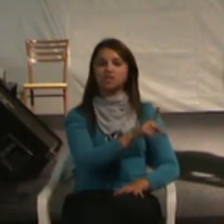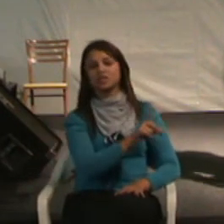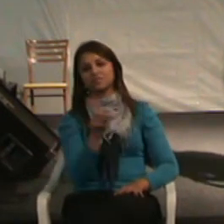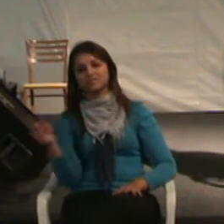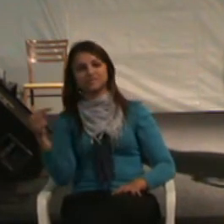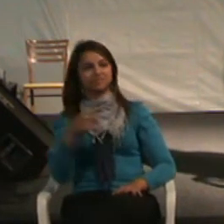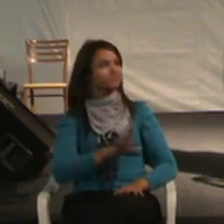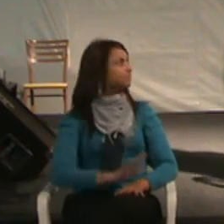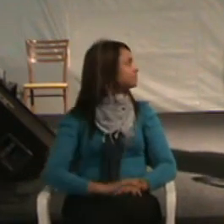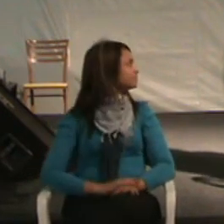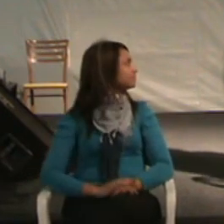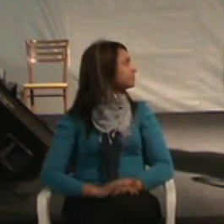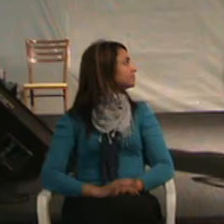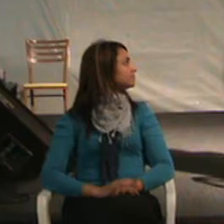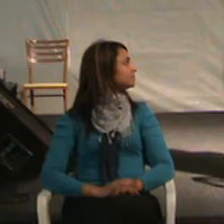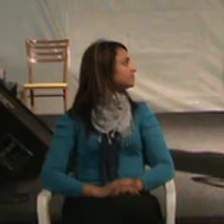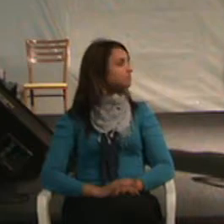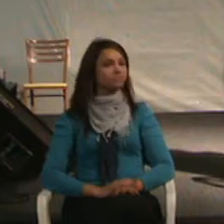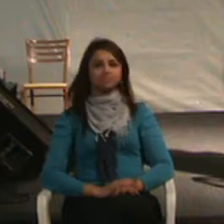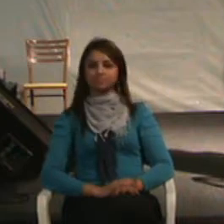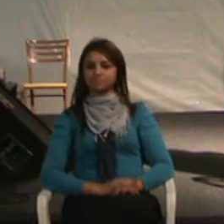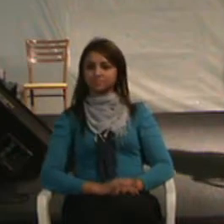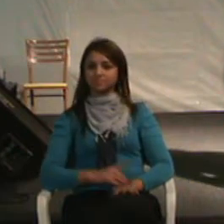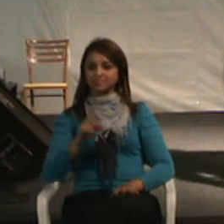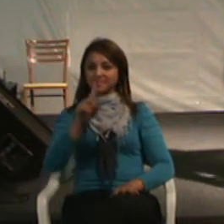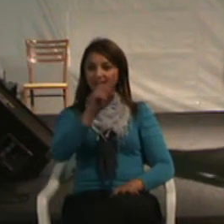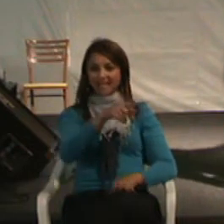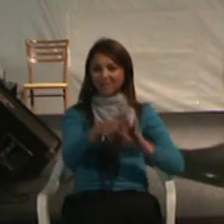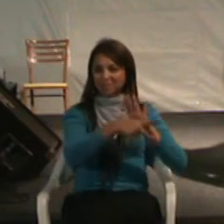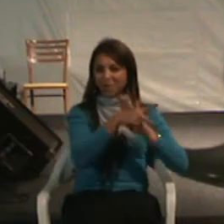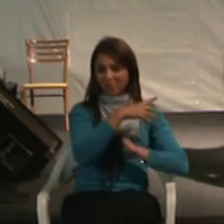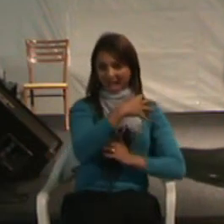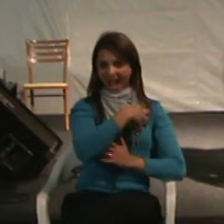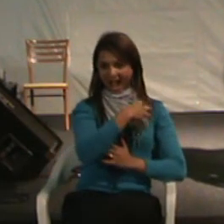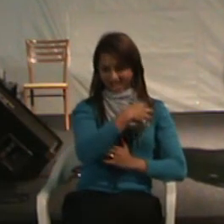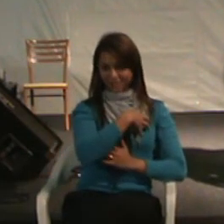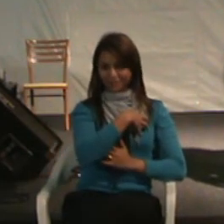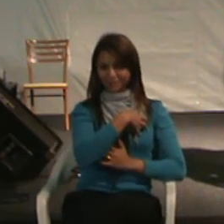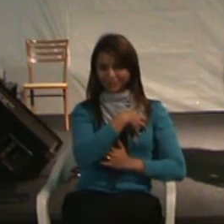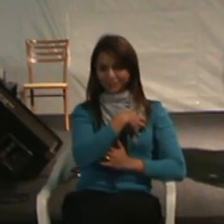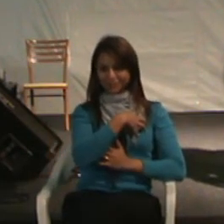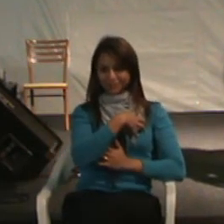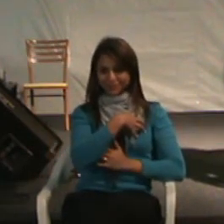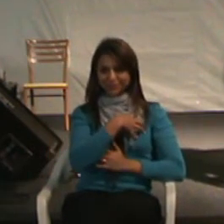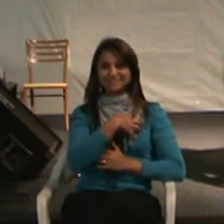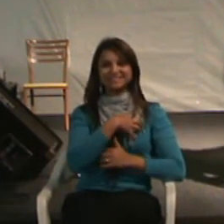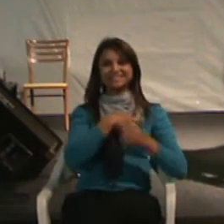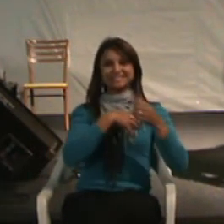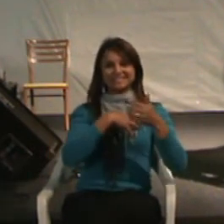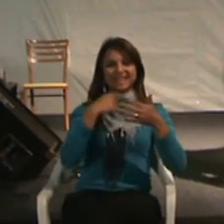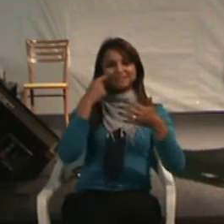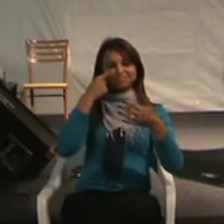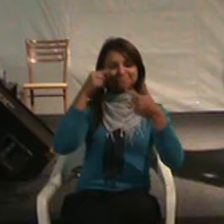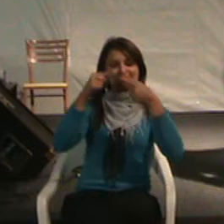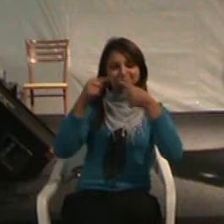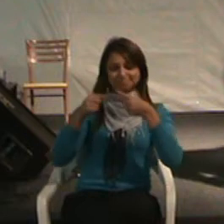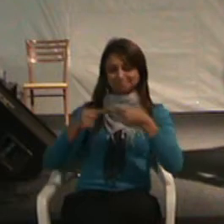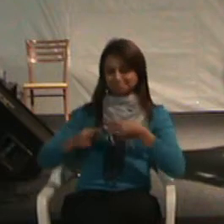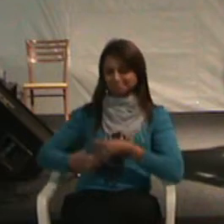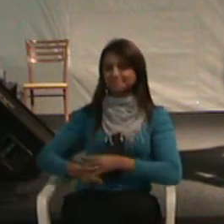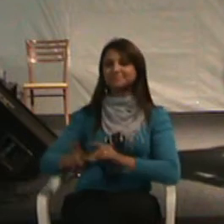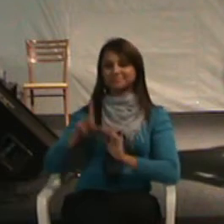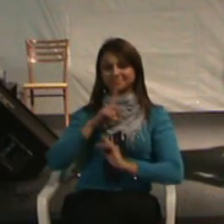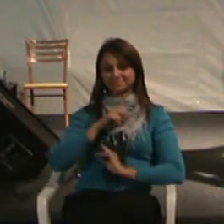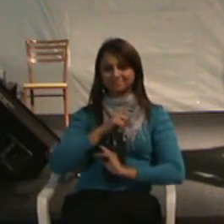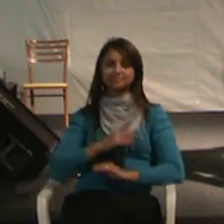Pessoal, a questão atitudinal passa por todas essas fases aqui.